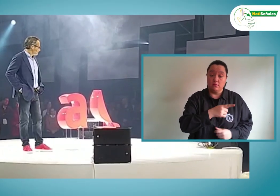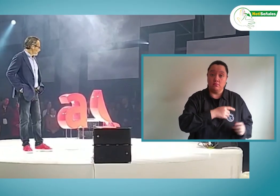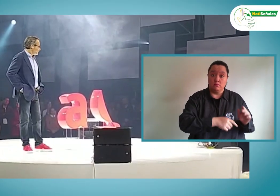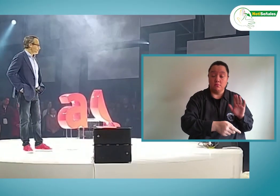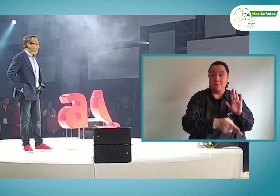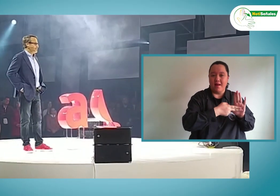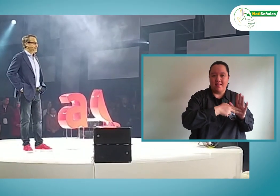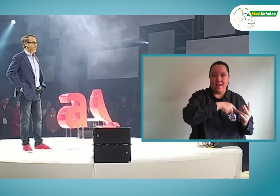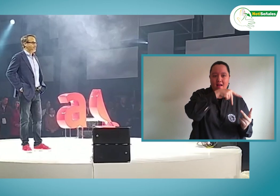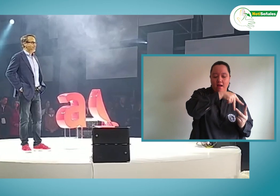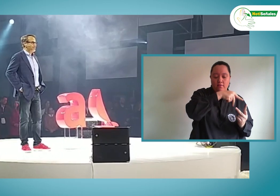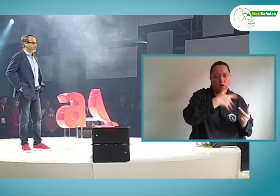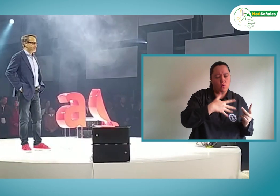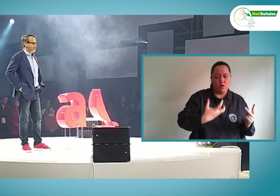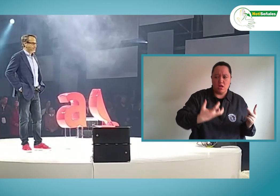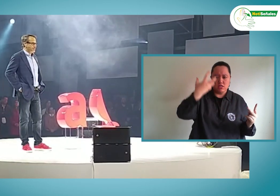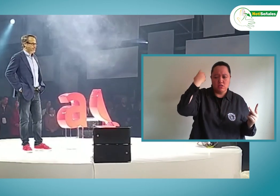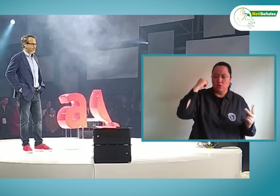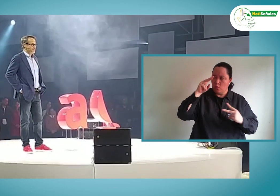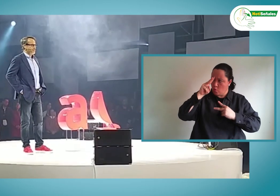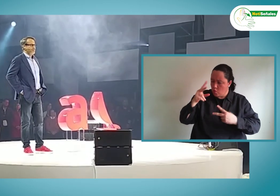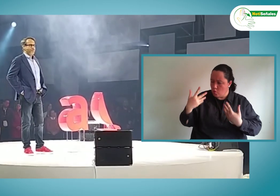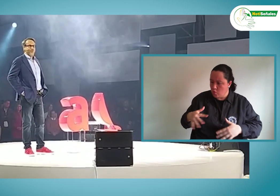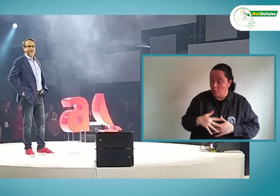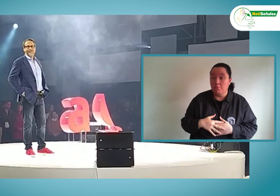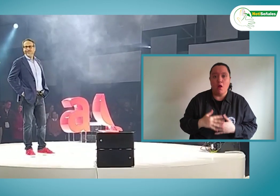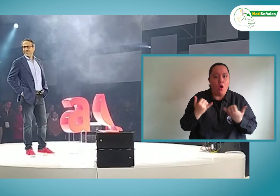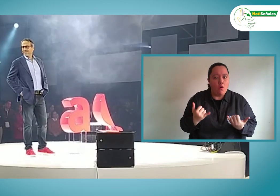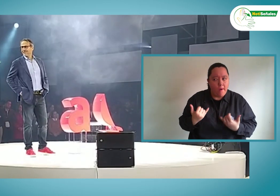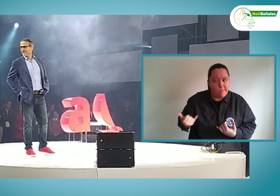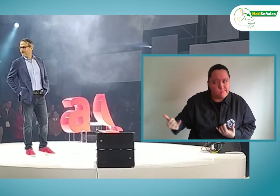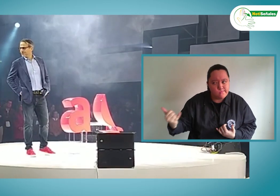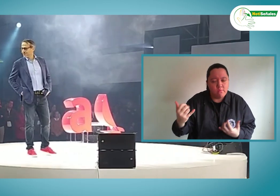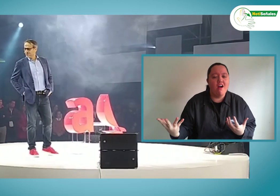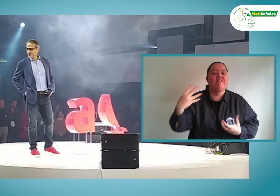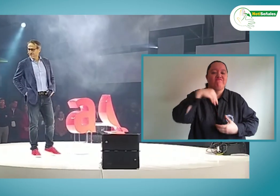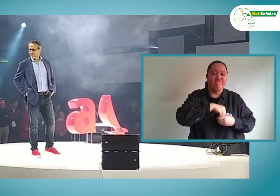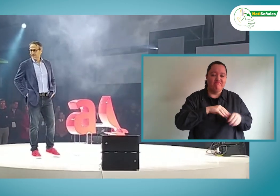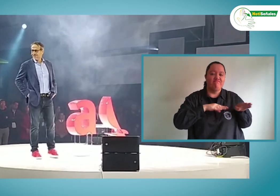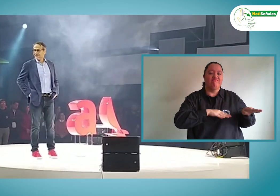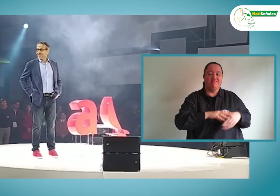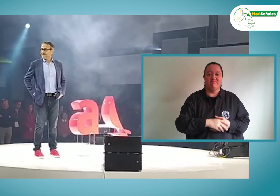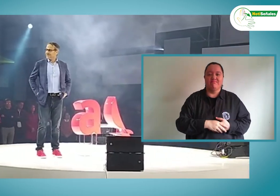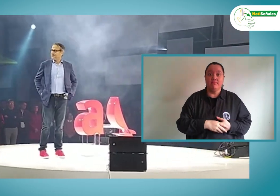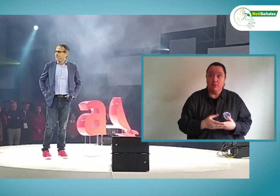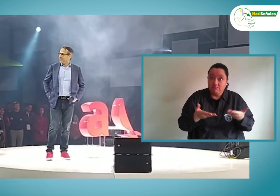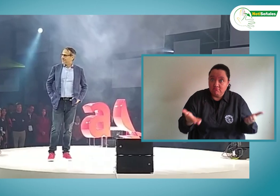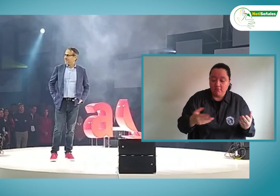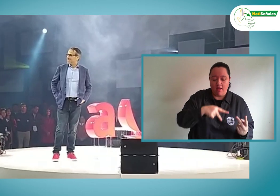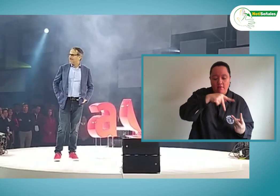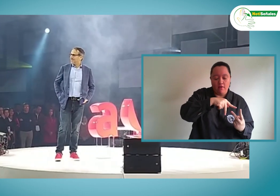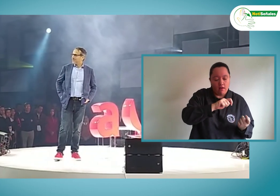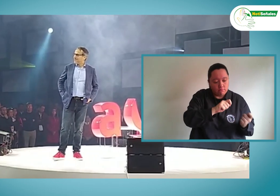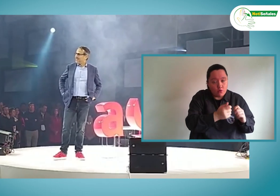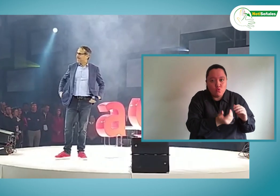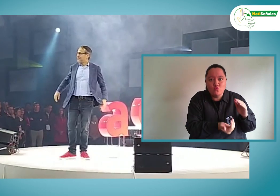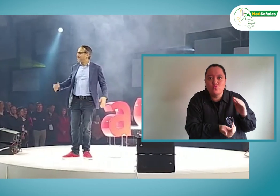Esta es una marca que honra nuestra historia, pero que también representa lo que somos hoy. Te decimos hola a una Avianca